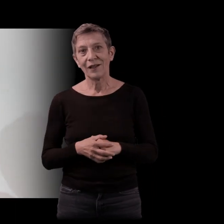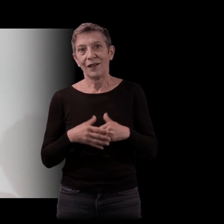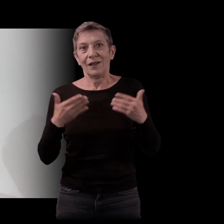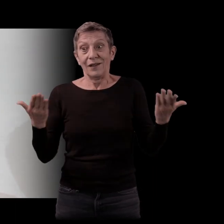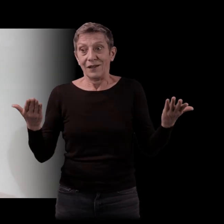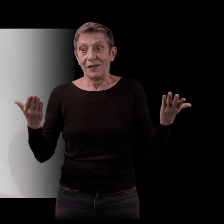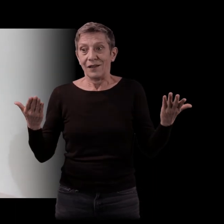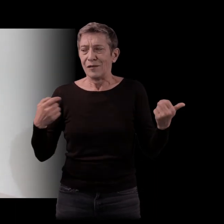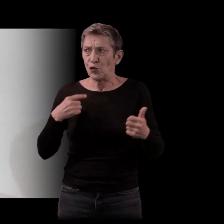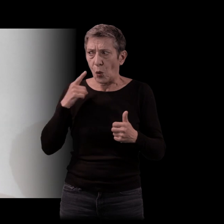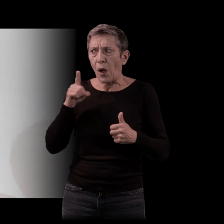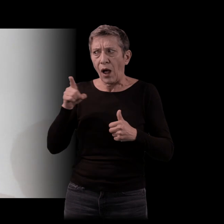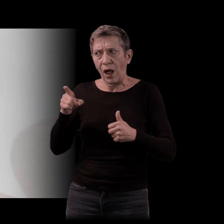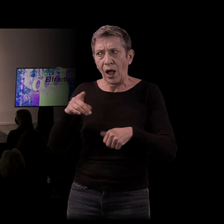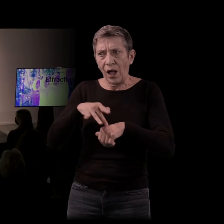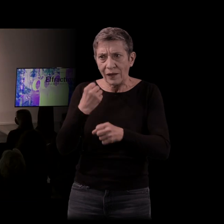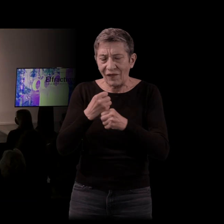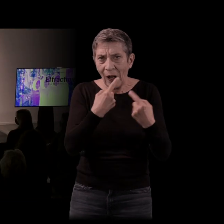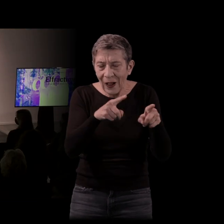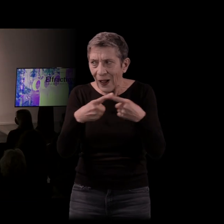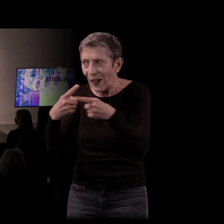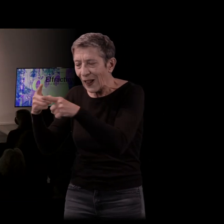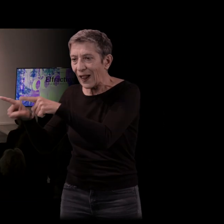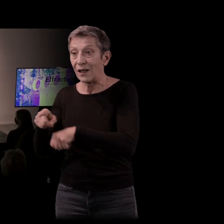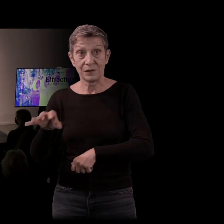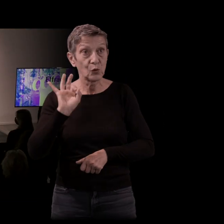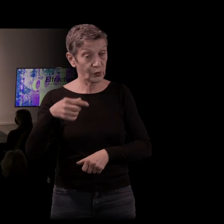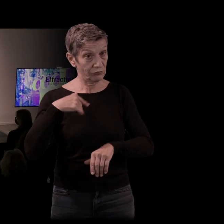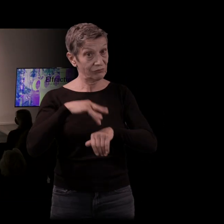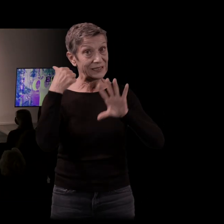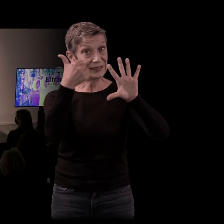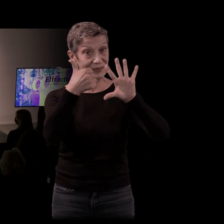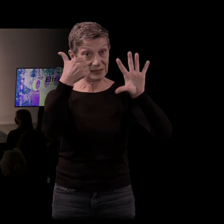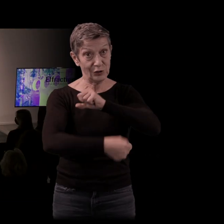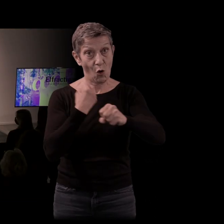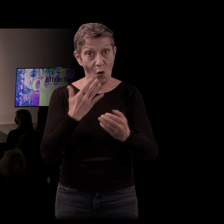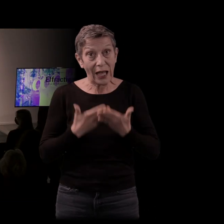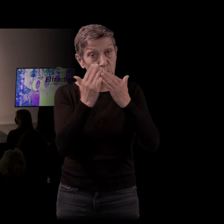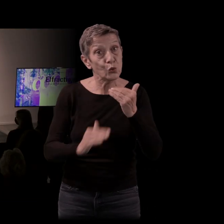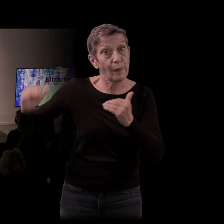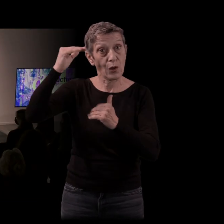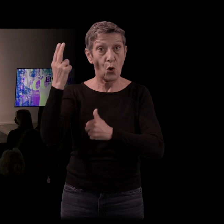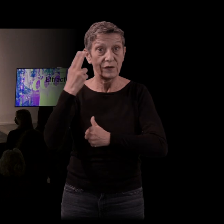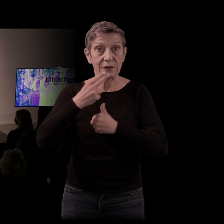Est que je crois que vous avez multiplié les jobs ? En fait, j'ai fait six ans d'études supérieures, mais d'une manière un peu absurde.